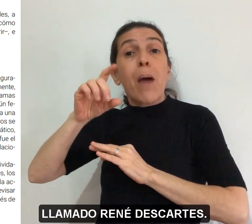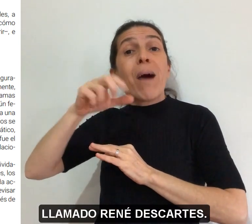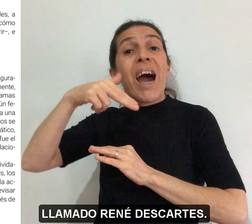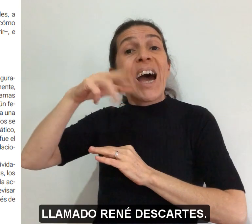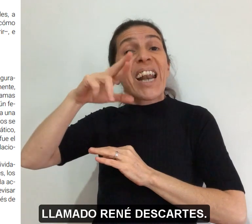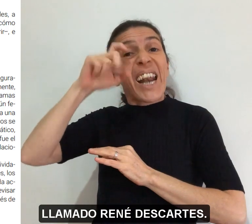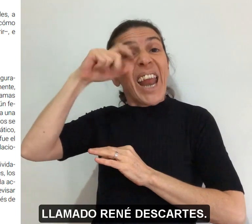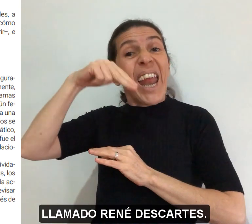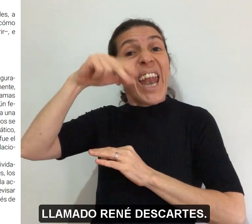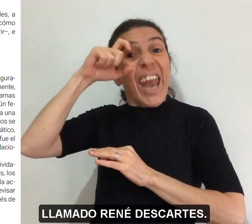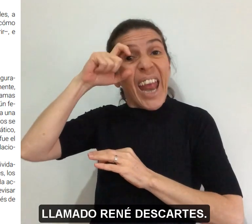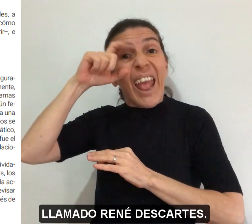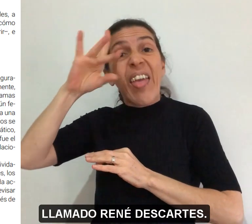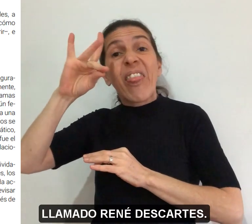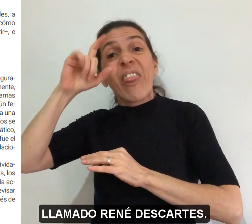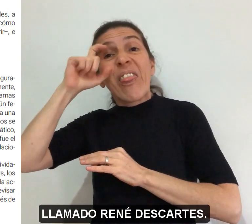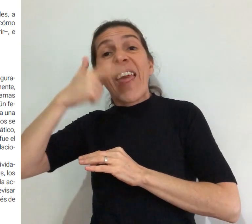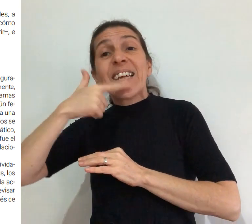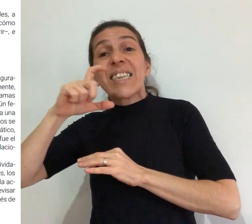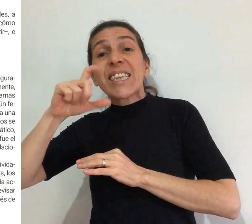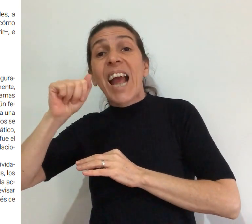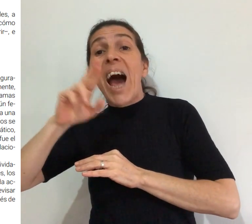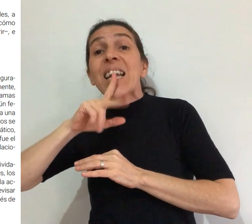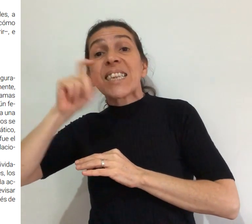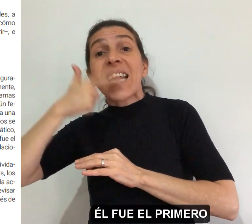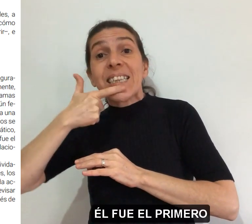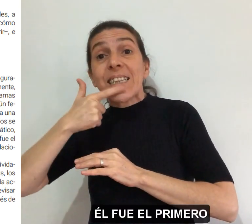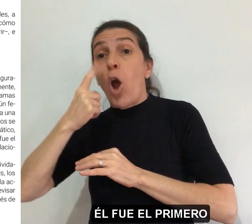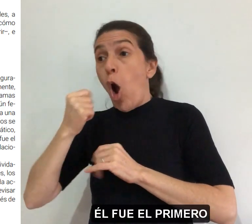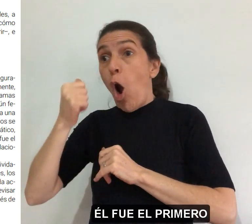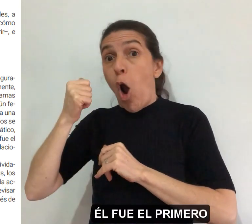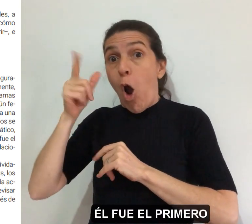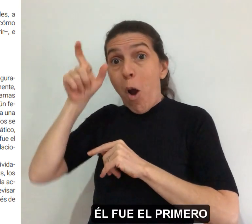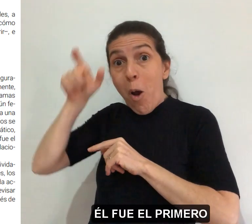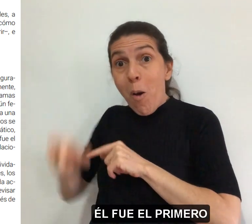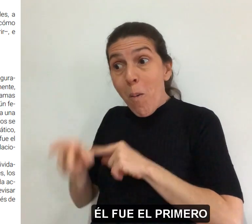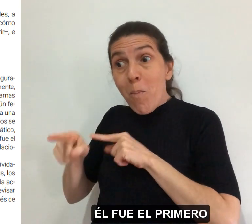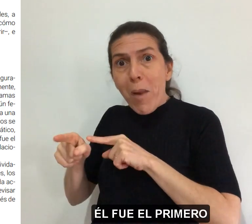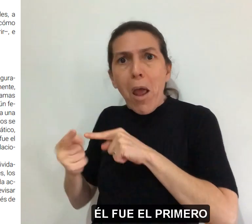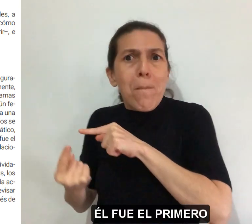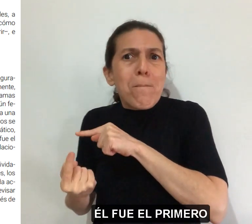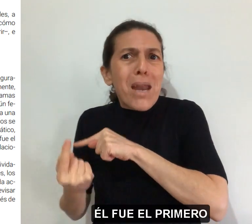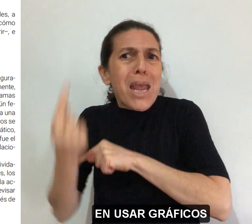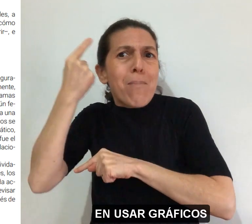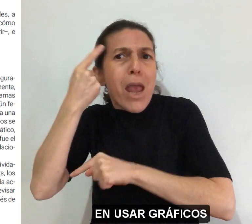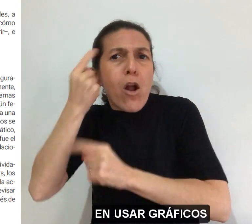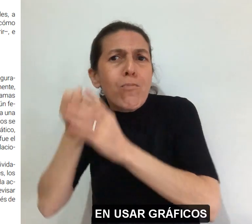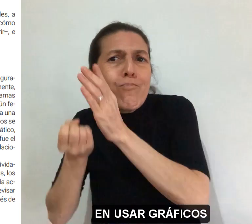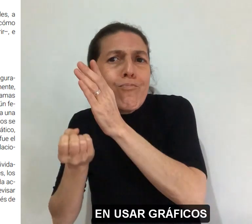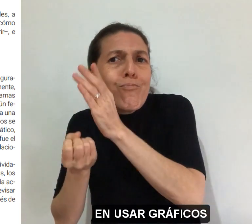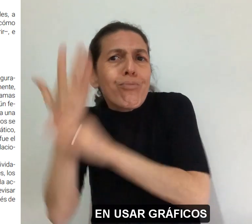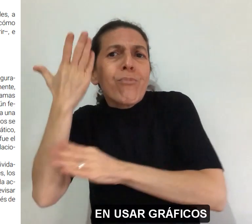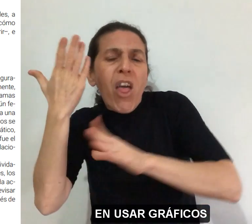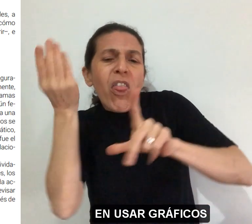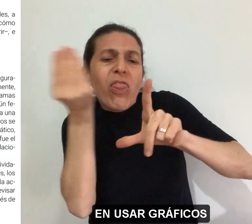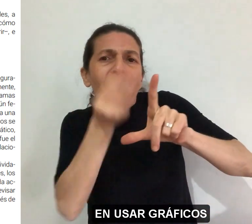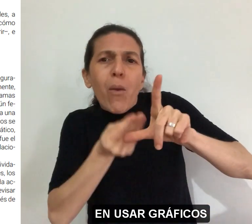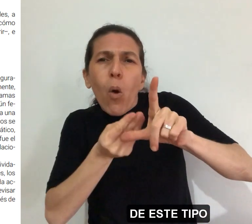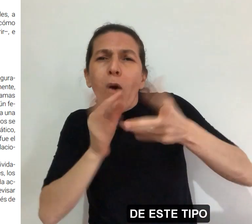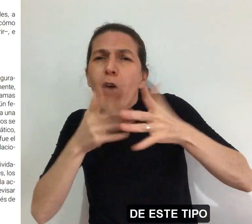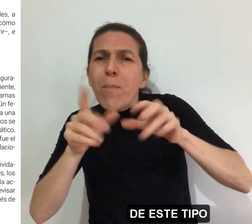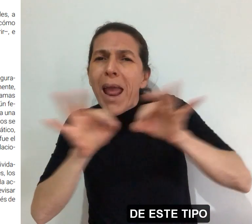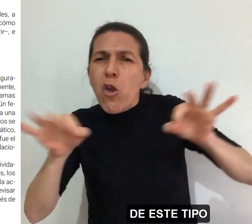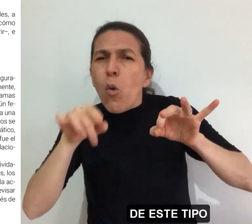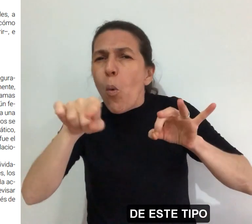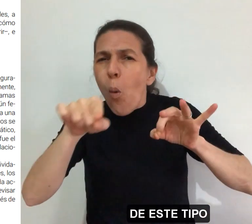Descartes. Él fue el primero en usar gráficos